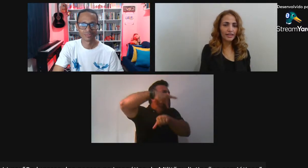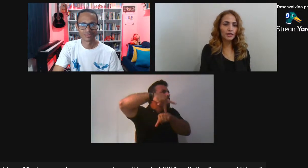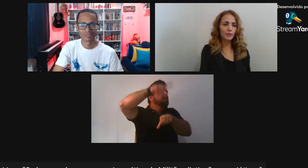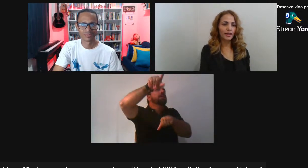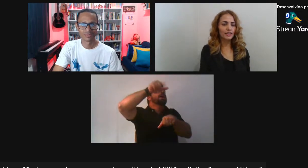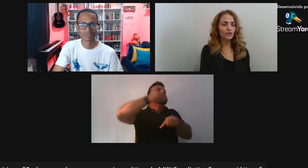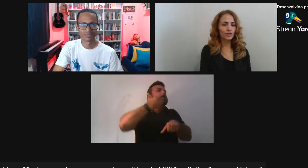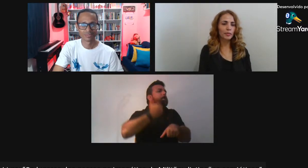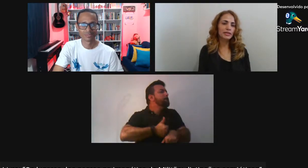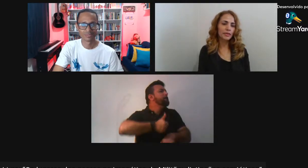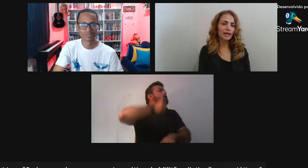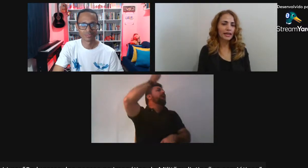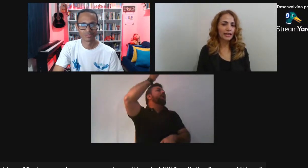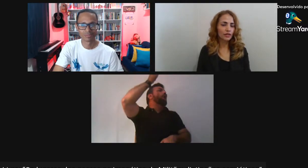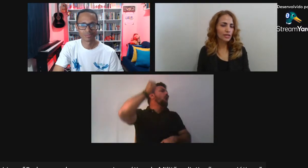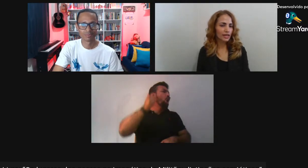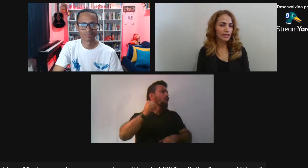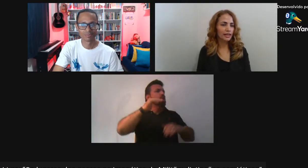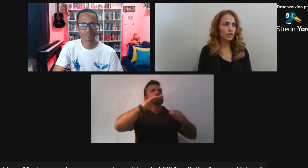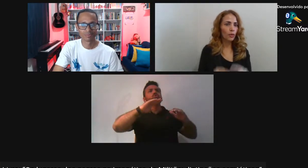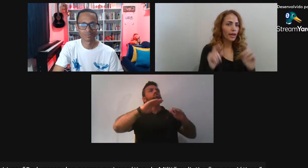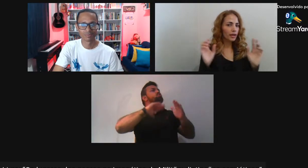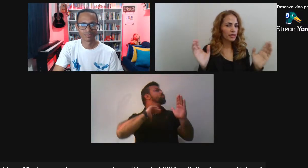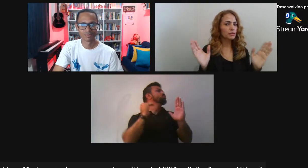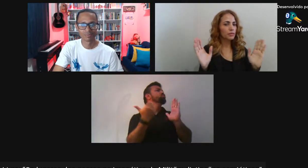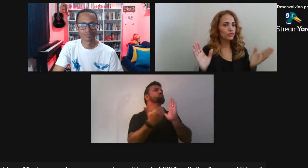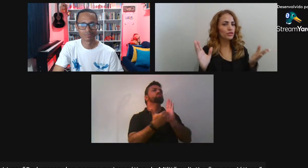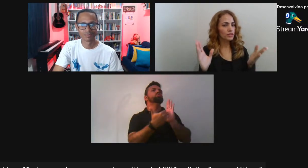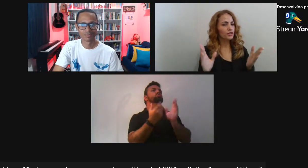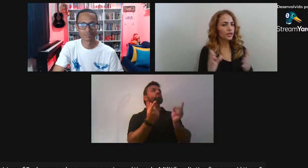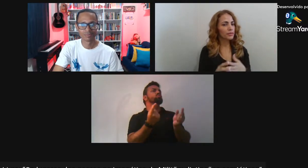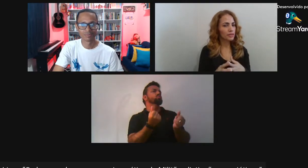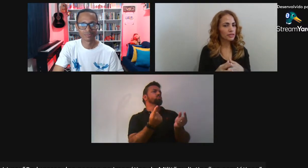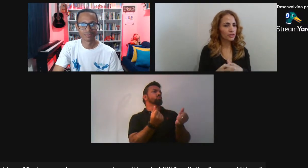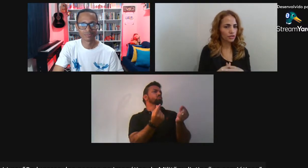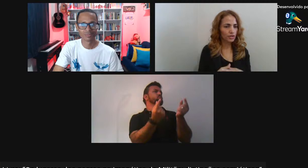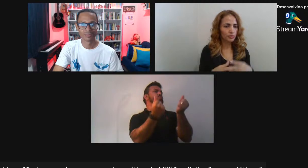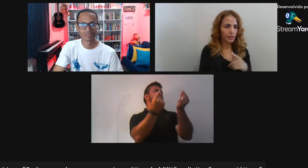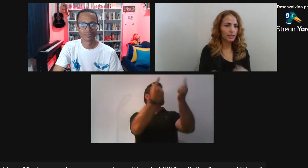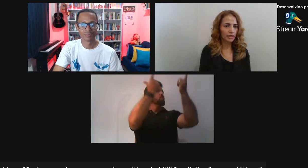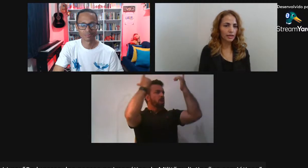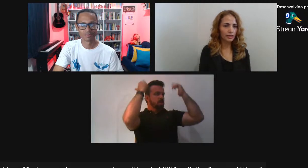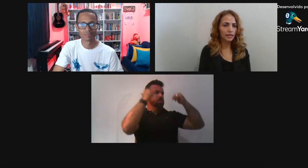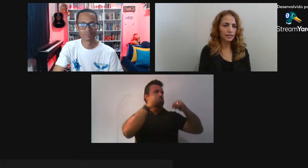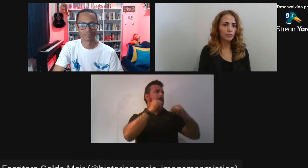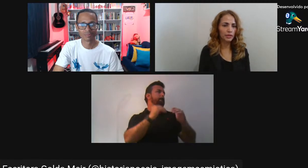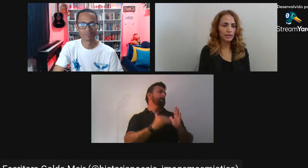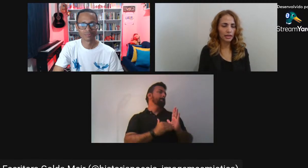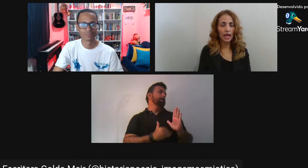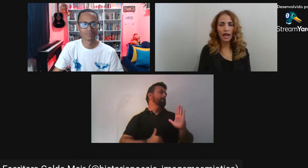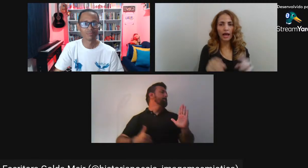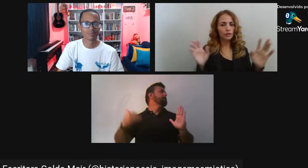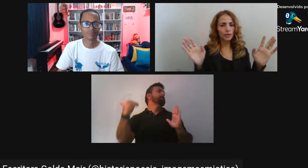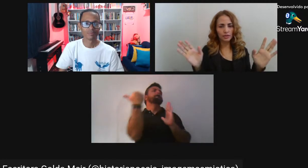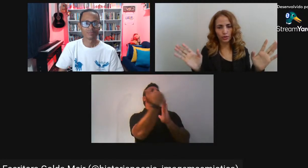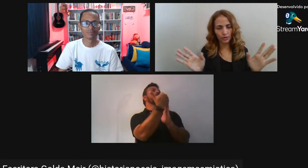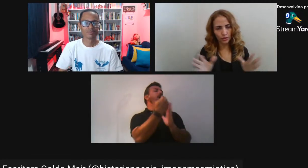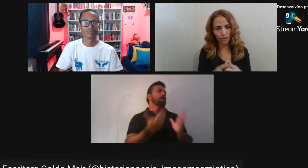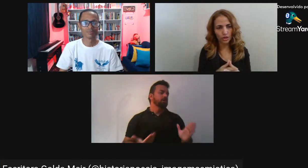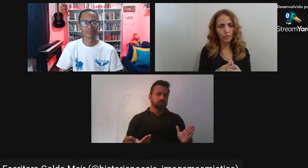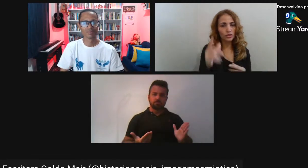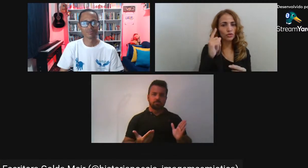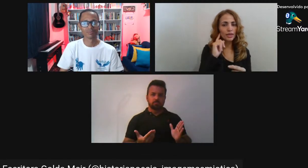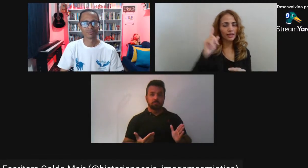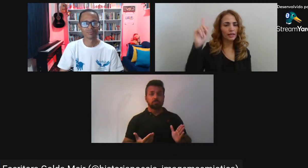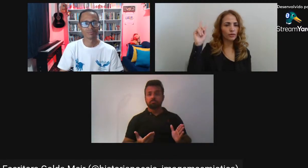viver Nesses países Você perceberá Que a nossa realidade Não é esse bicho De sete cabeças Que a gente pinta aqui Que se pinta aqui Ah, o Brasil é um